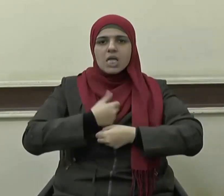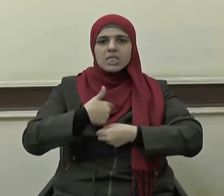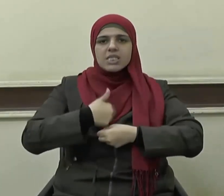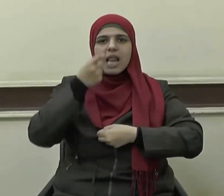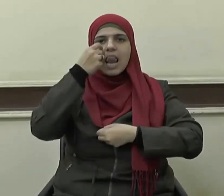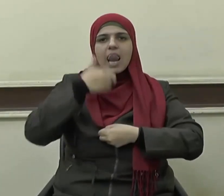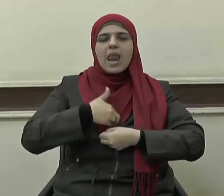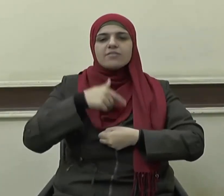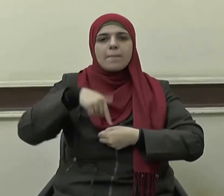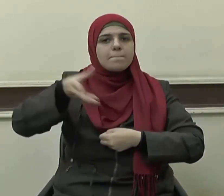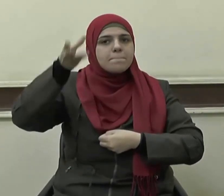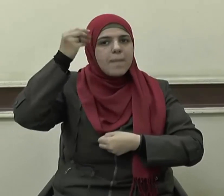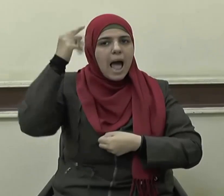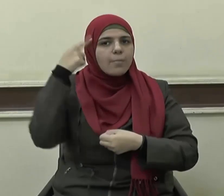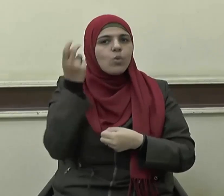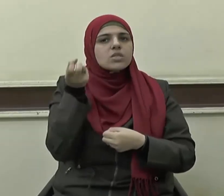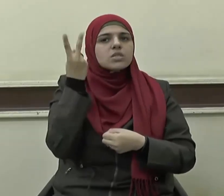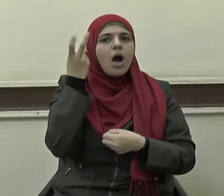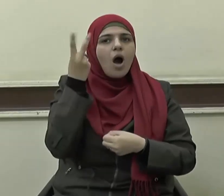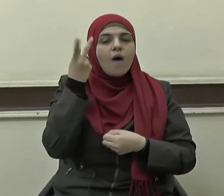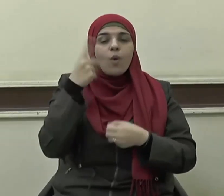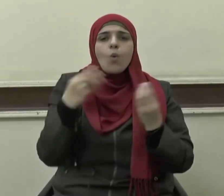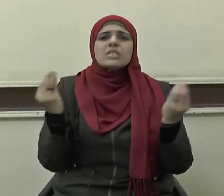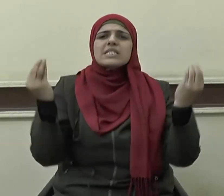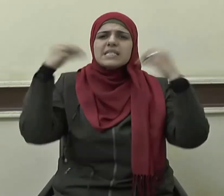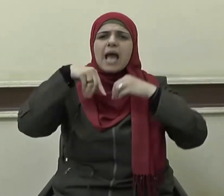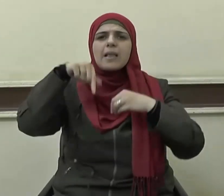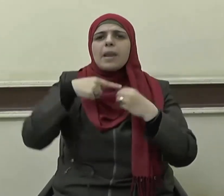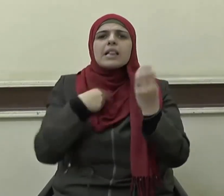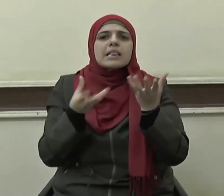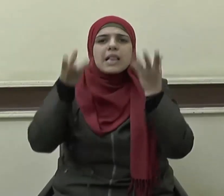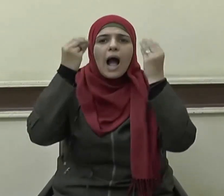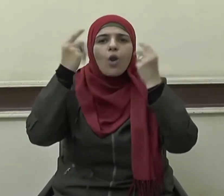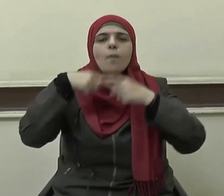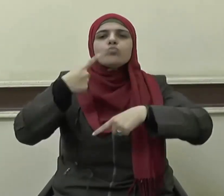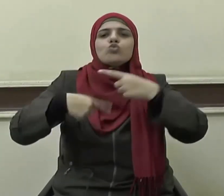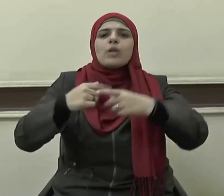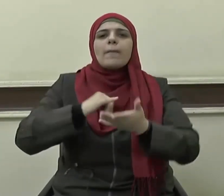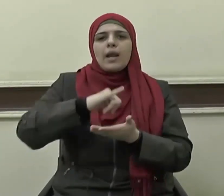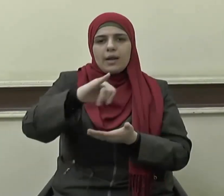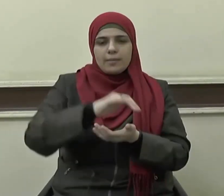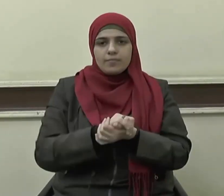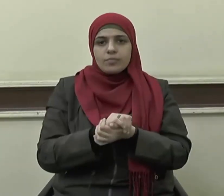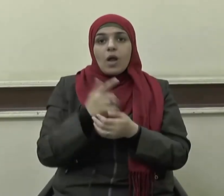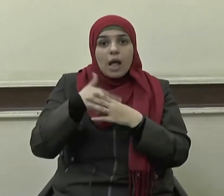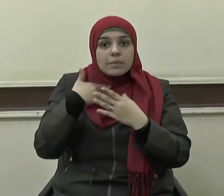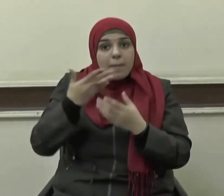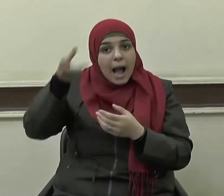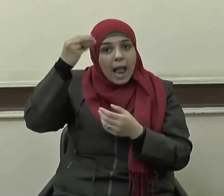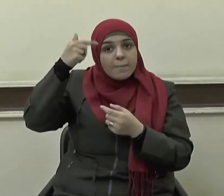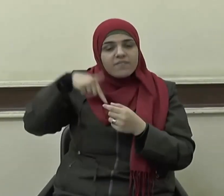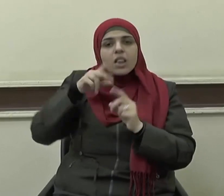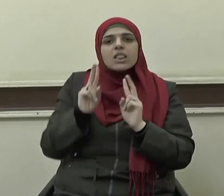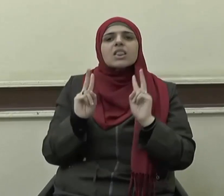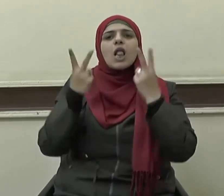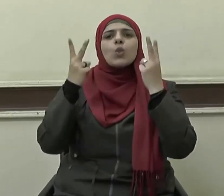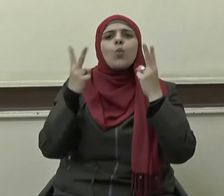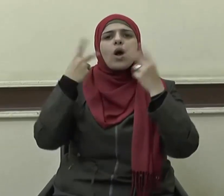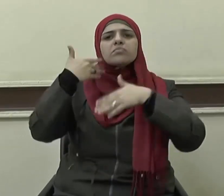بالعلم والثقافة والمزيد من التعلم المستمر فالعلم في تطور وتقدم